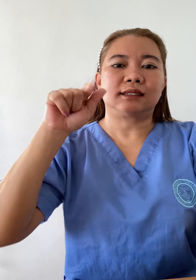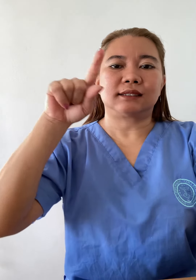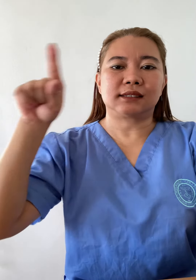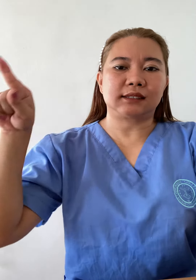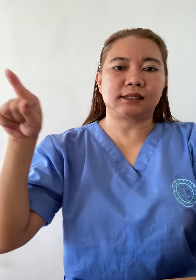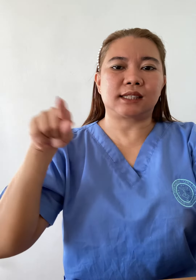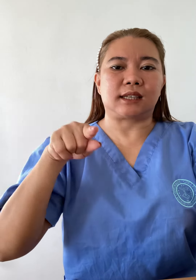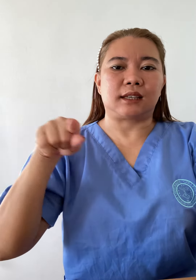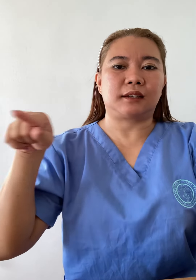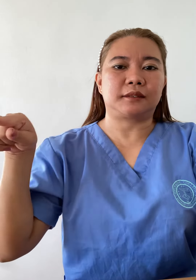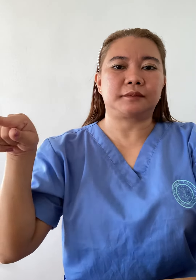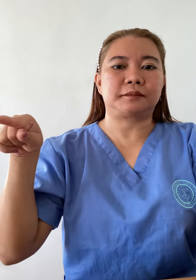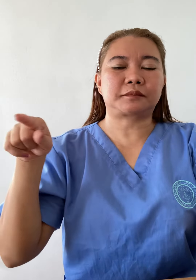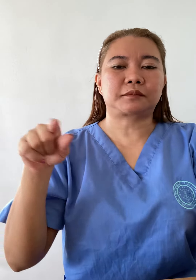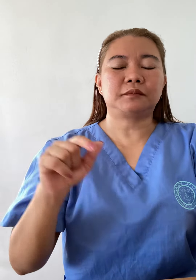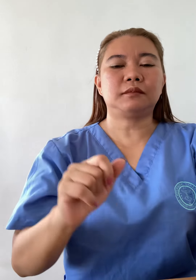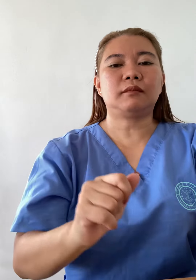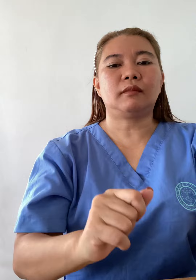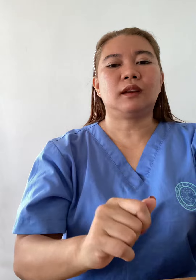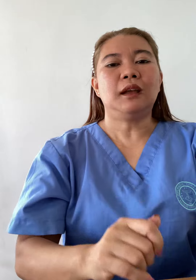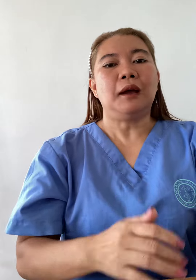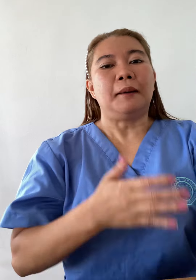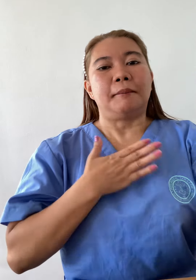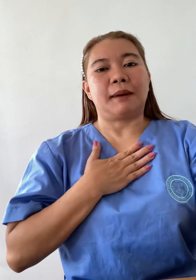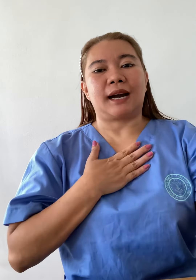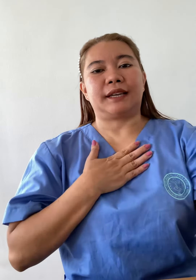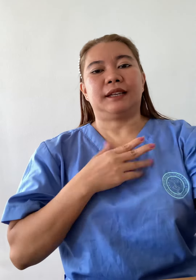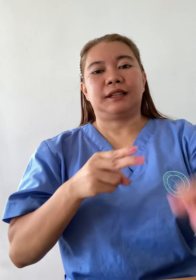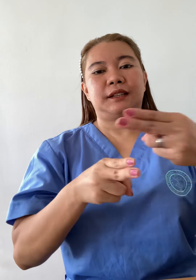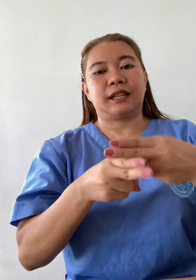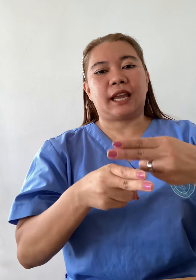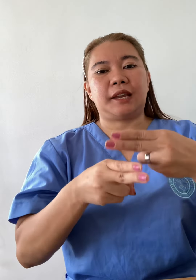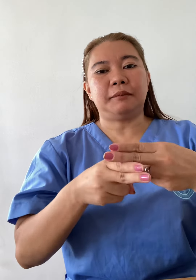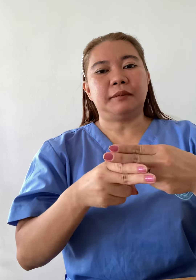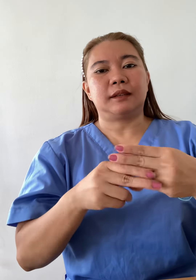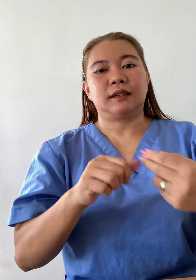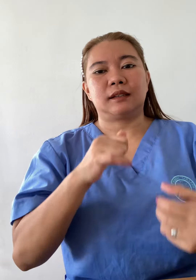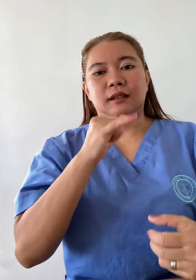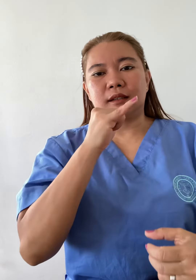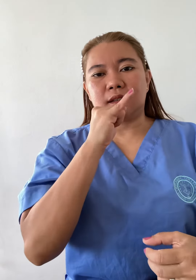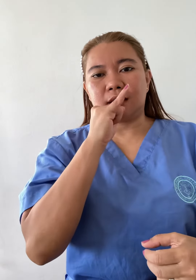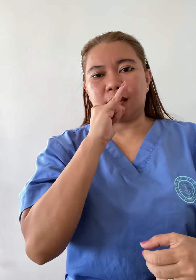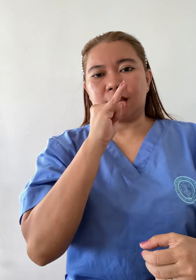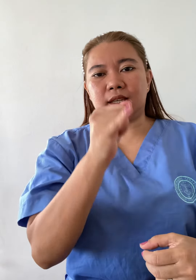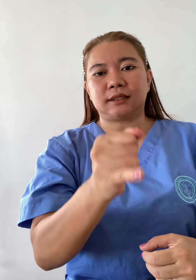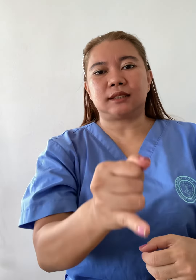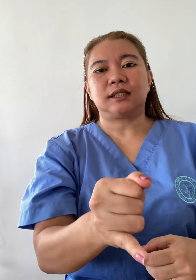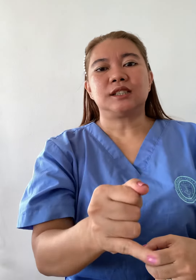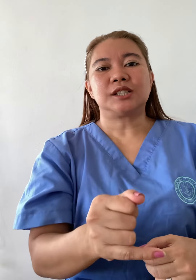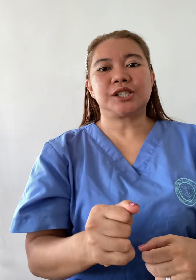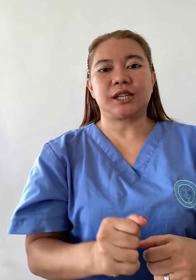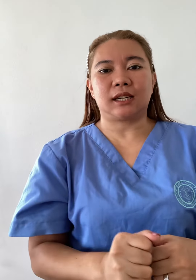Z. My name is Sheila.